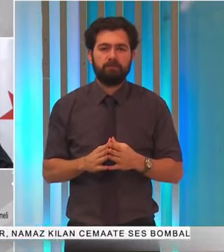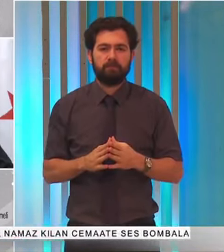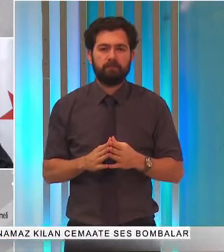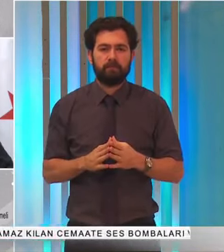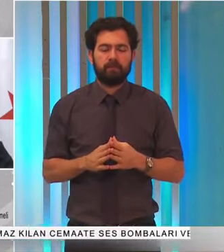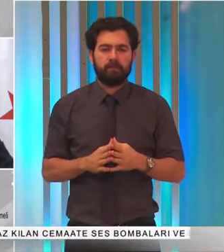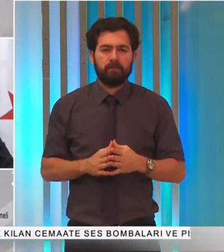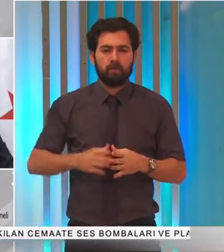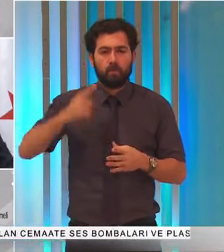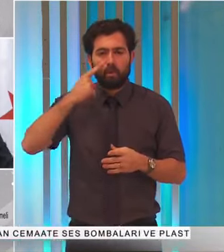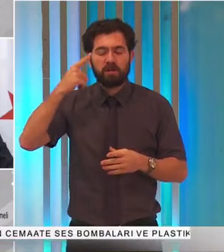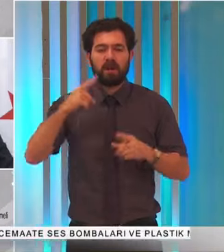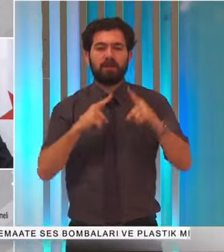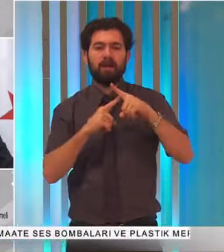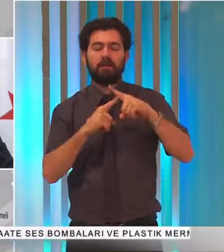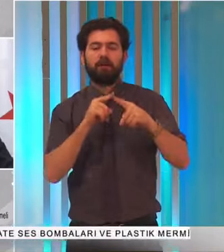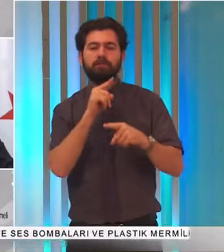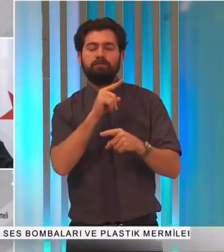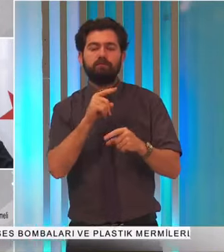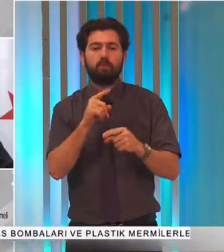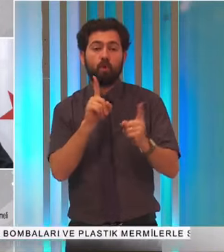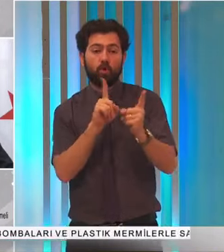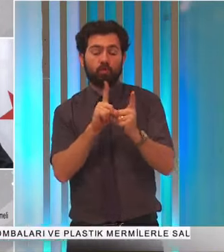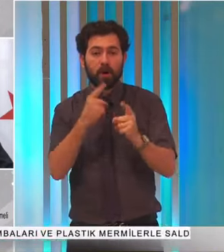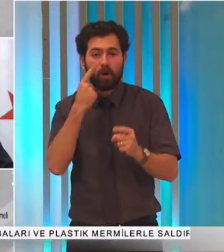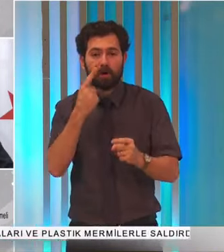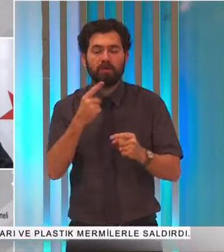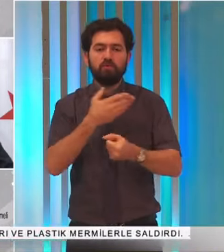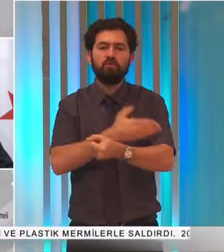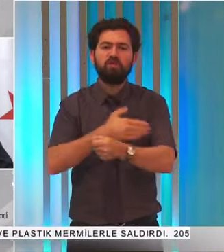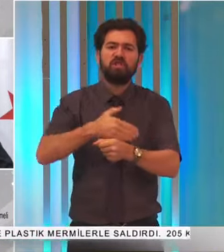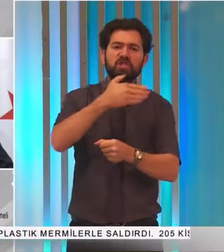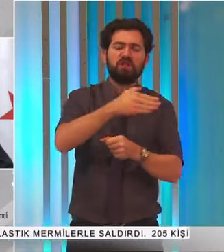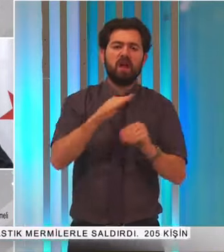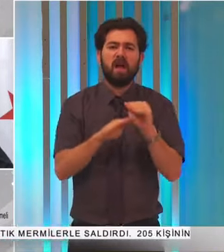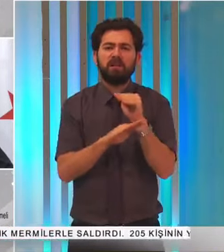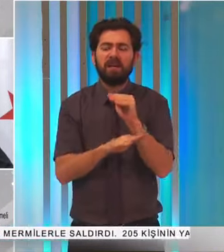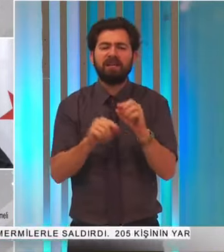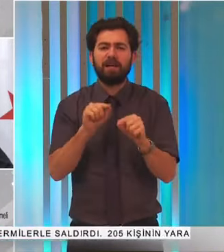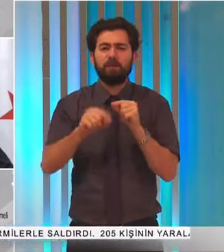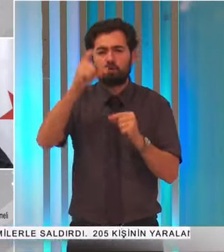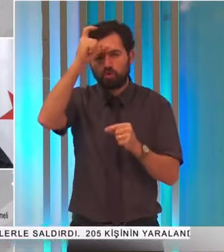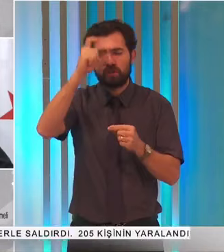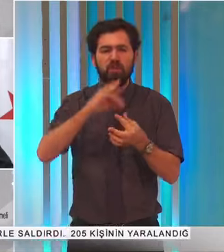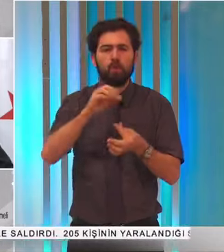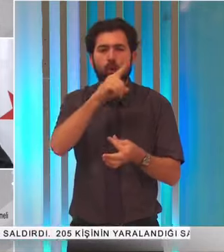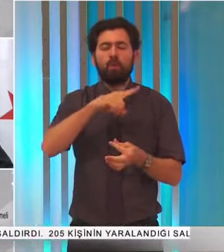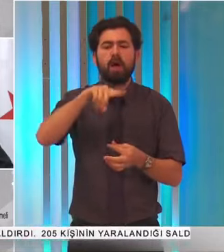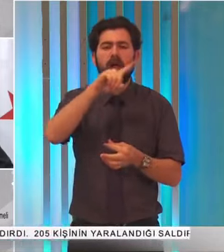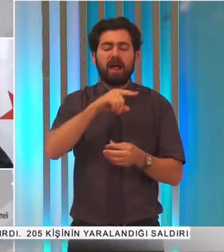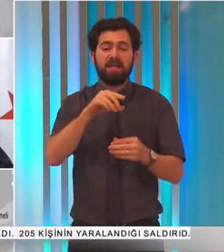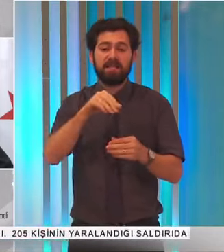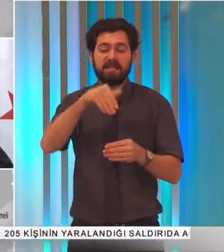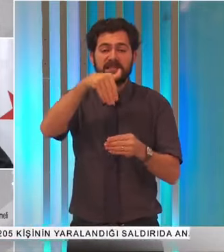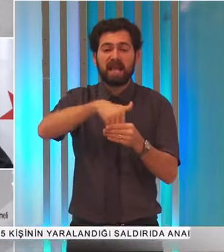Cumhurbaşkanı Tatar, görüşmede yurt dışında yaşayan Kıbrıslı Türklere seçme hakkının ivedi